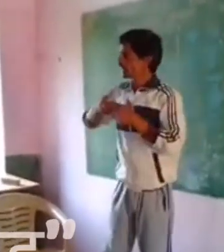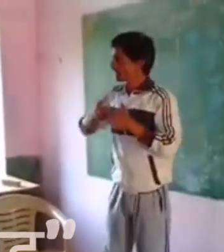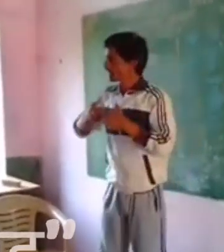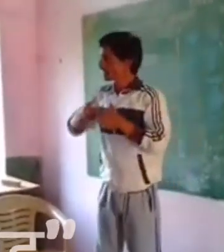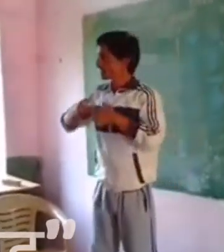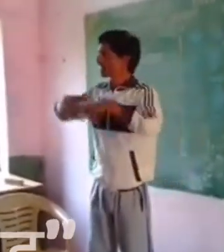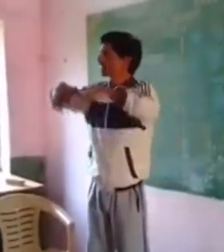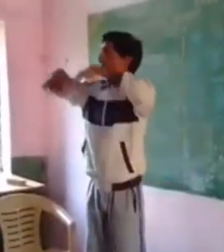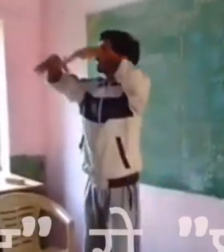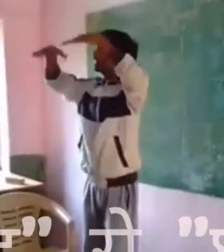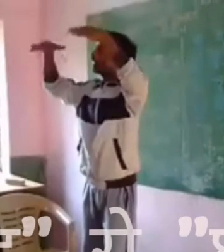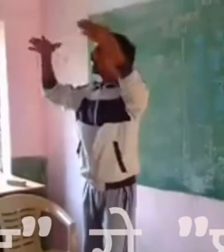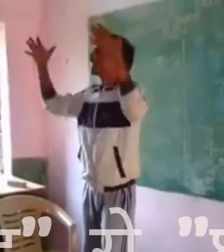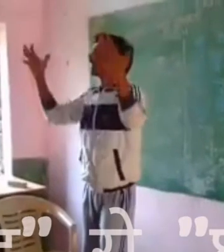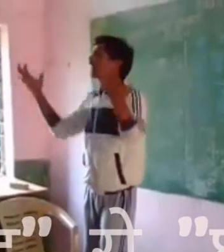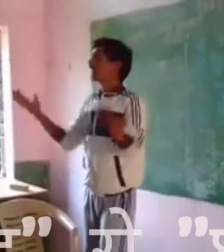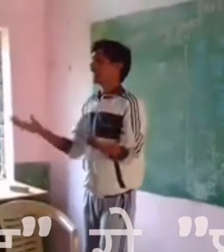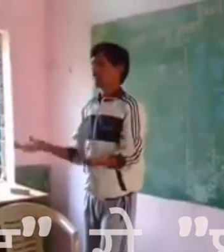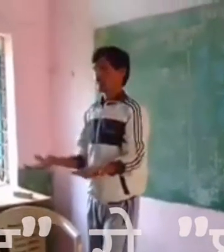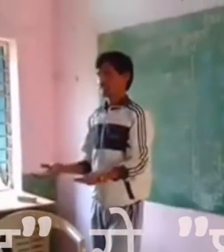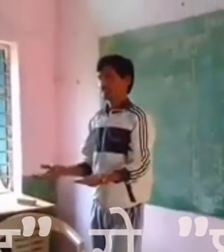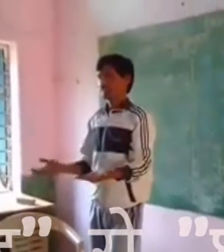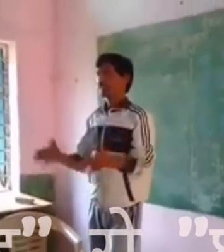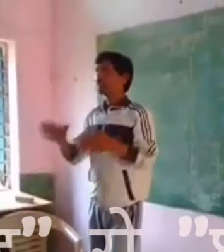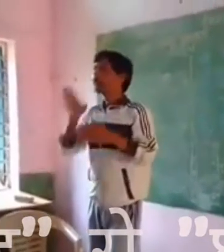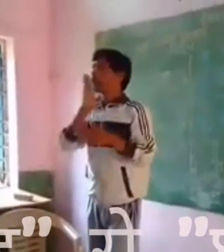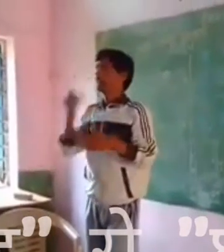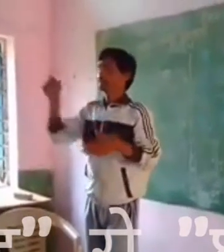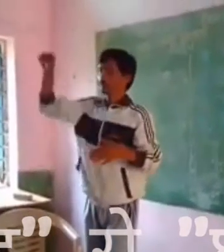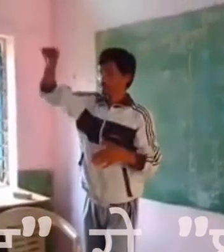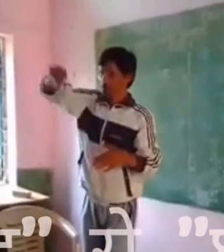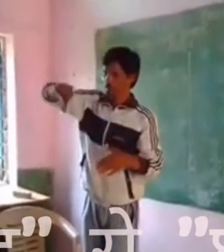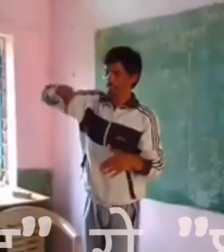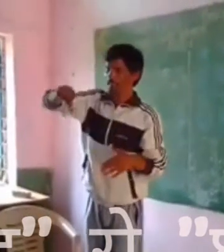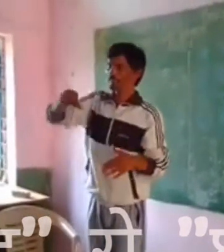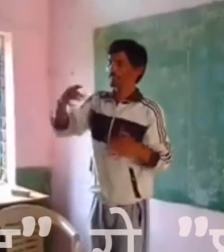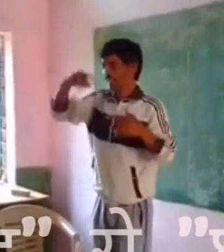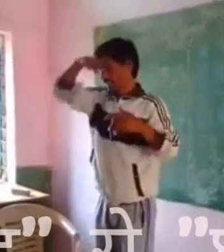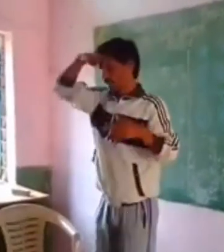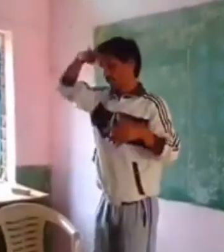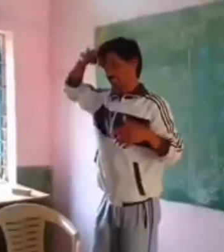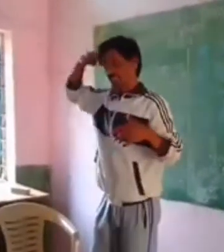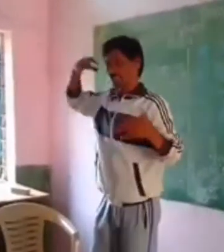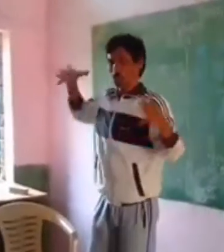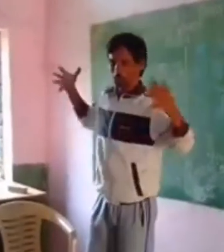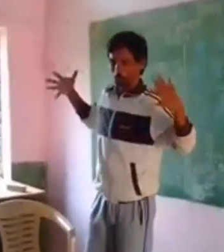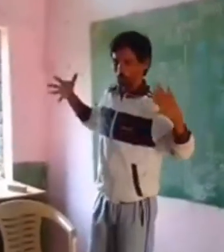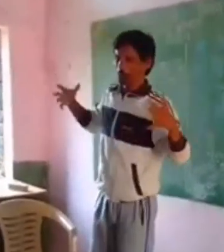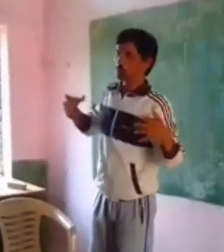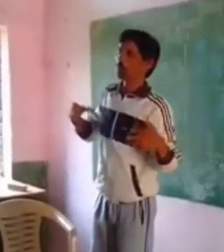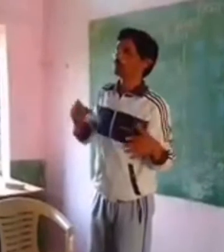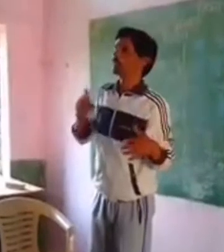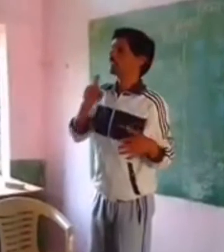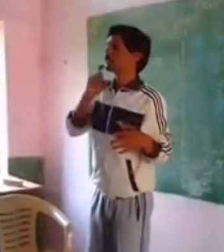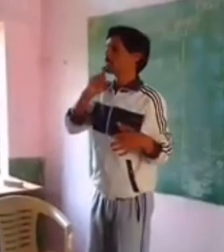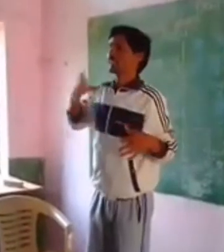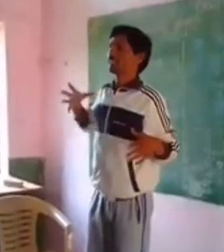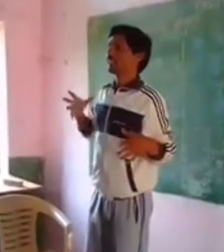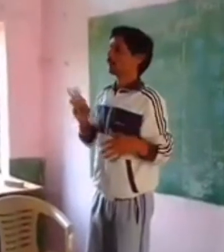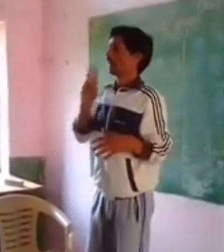घड़ा पानी बलते हो ना घर्मी लगती हो तो थंड़ा